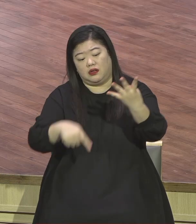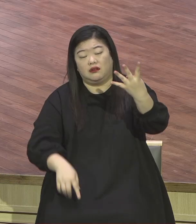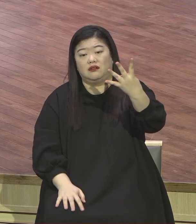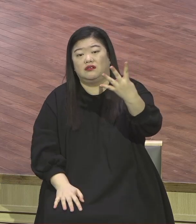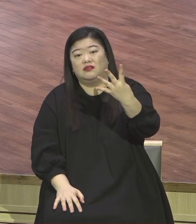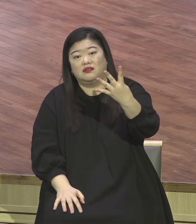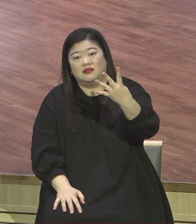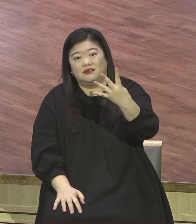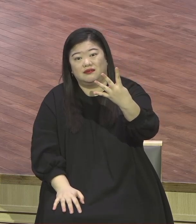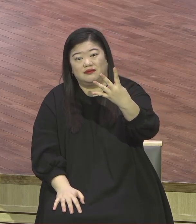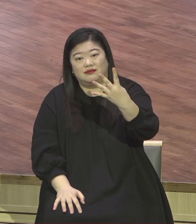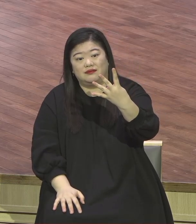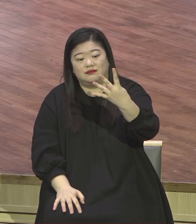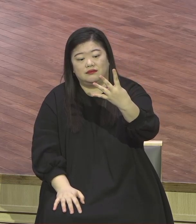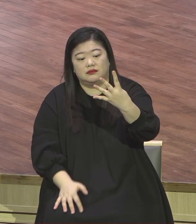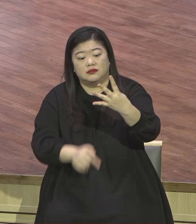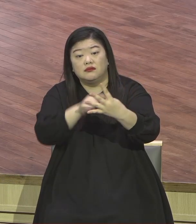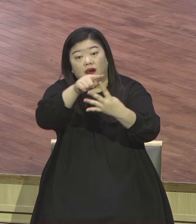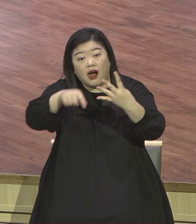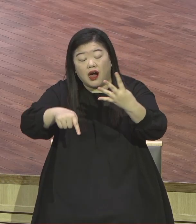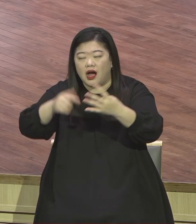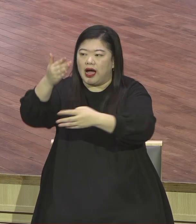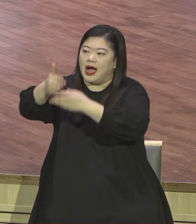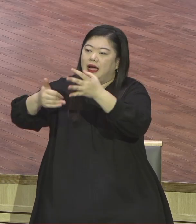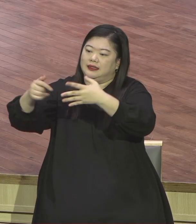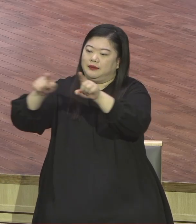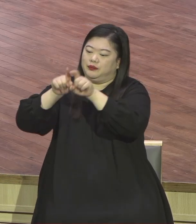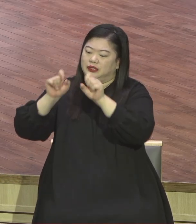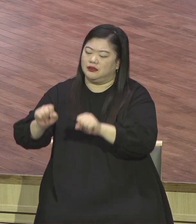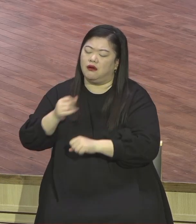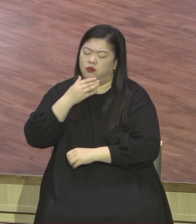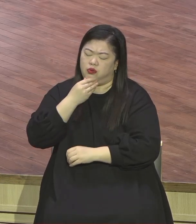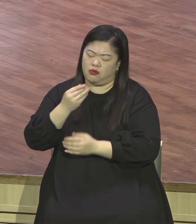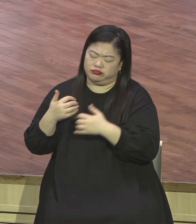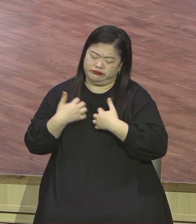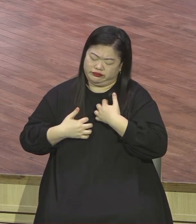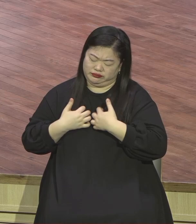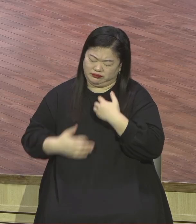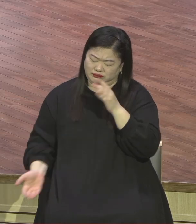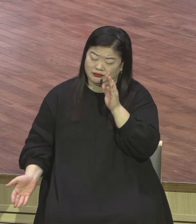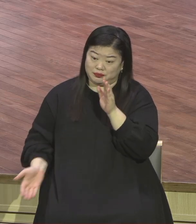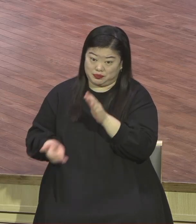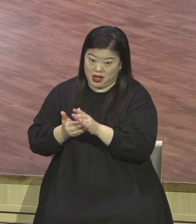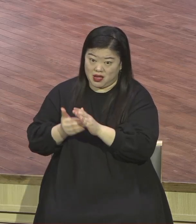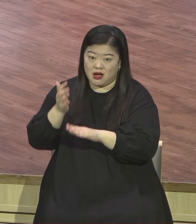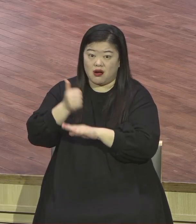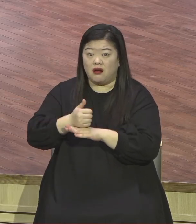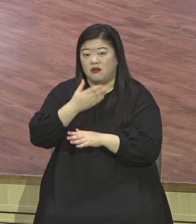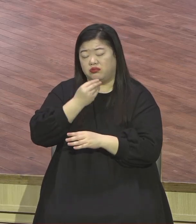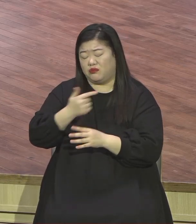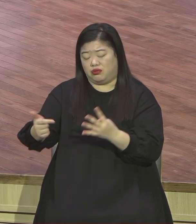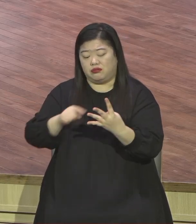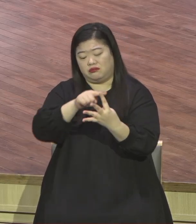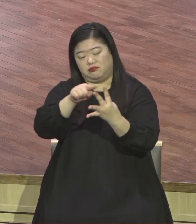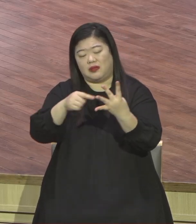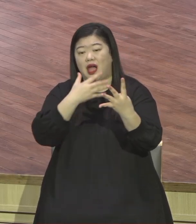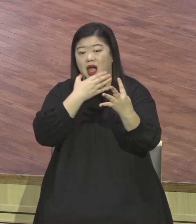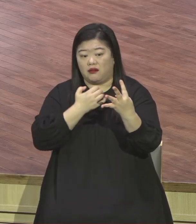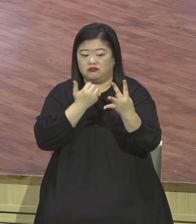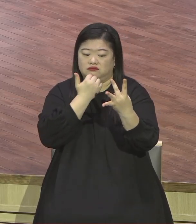함께하는 믿음 가신 사람은요 못말립니다 못말려요 사도 바울은